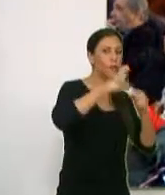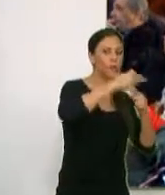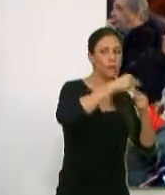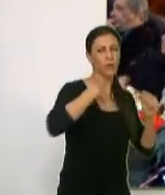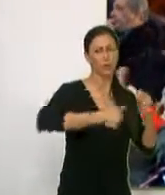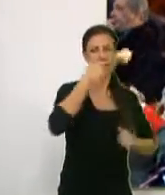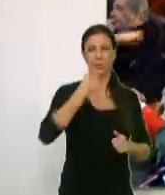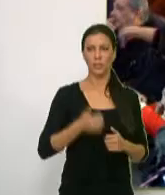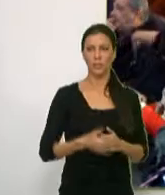desde el puerto de Motril.